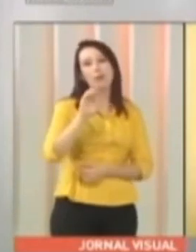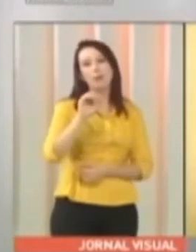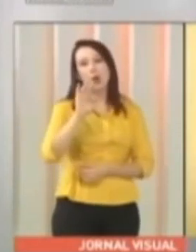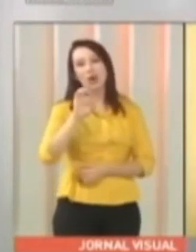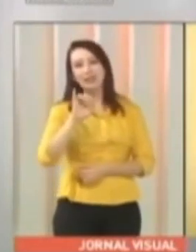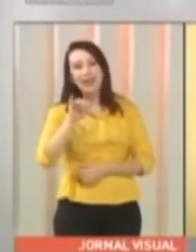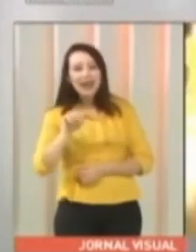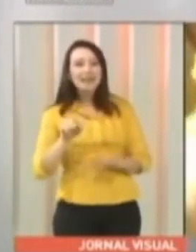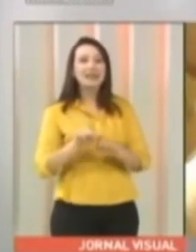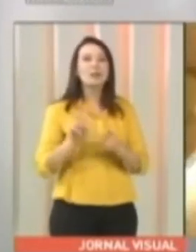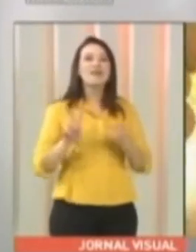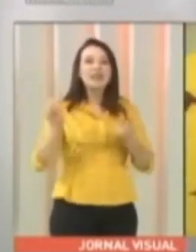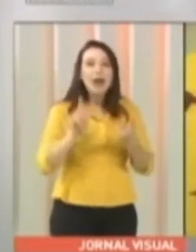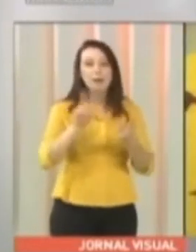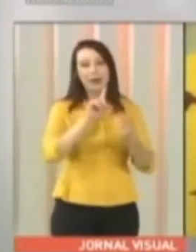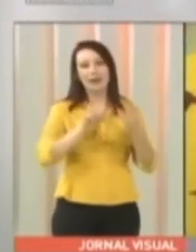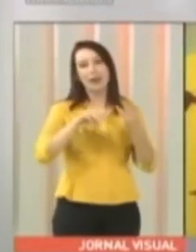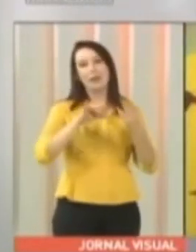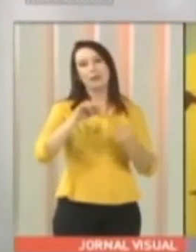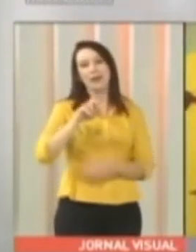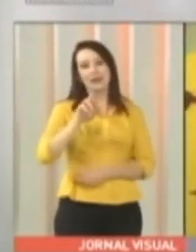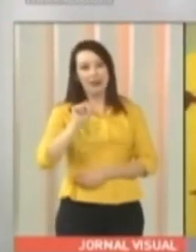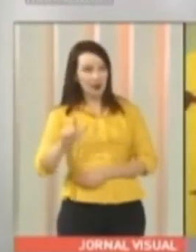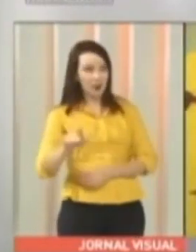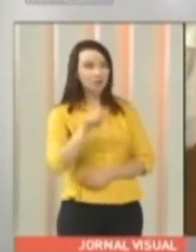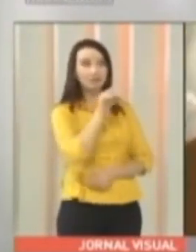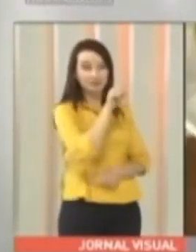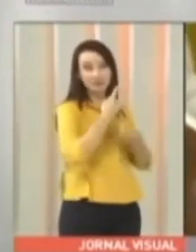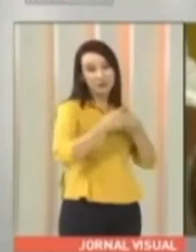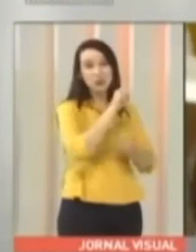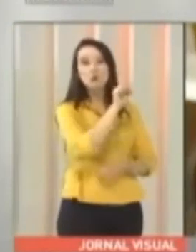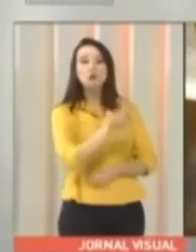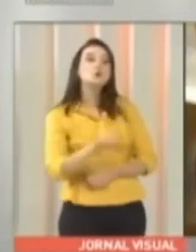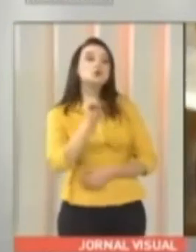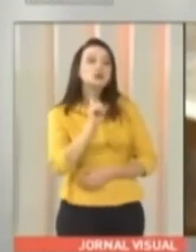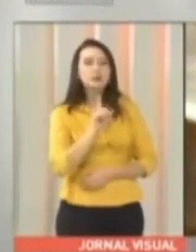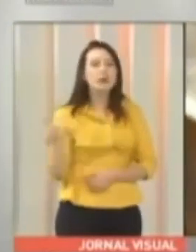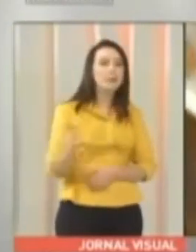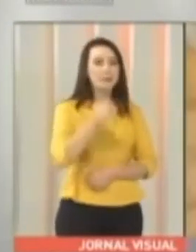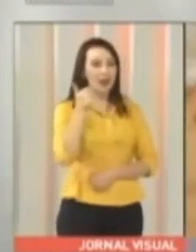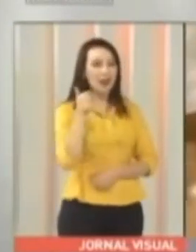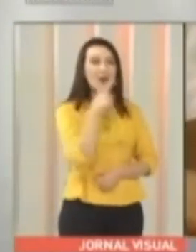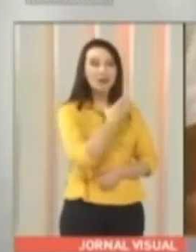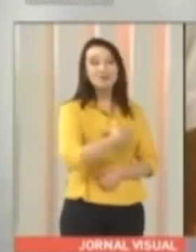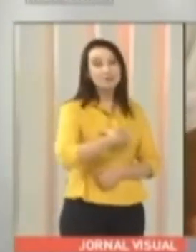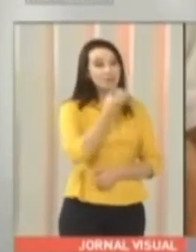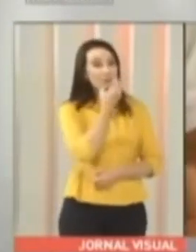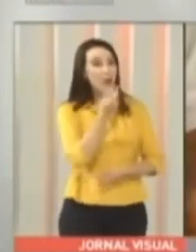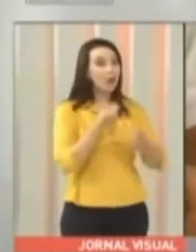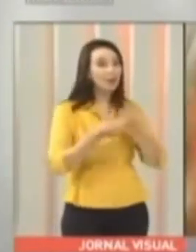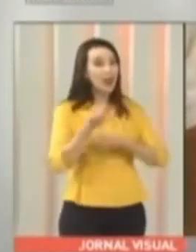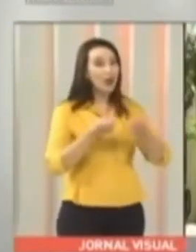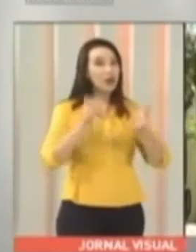vitaminas e minerais. Modéstia à parte, nosso açaí do Sul de Minas é um dos melhores. Cadu viu no açaí uma oportunidade de negócio.